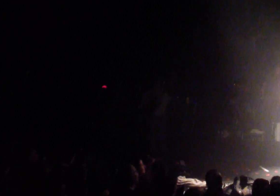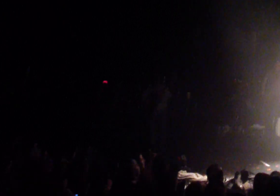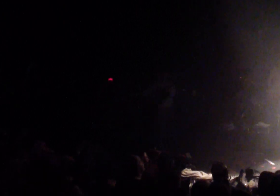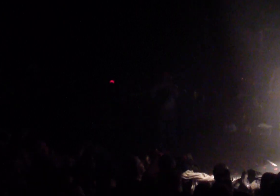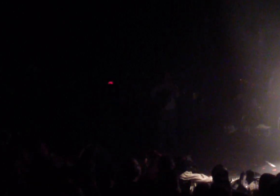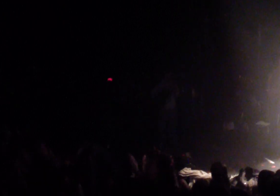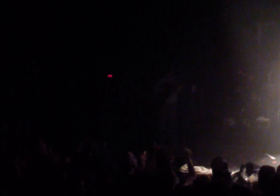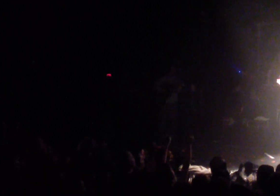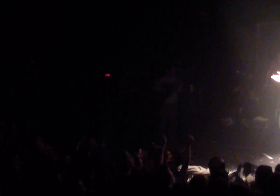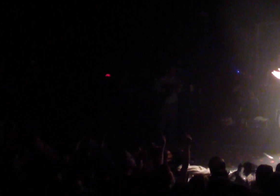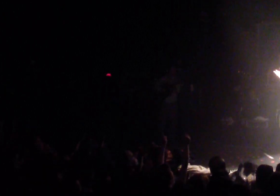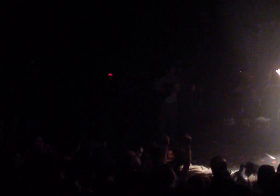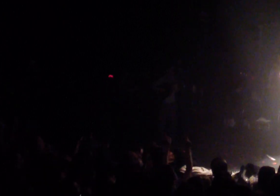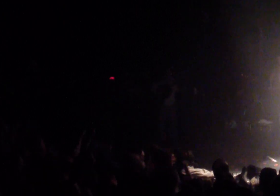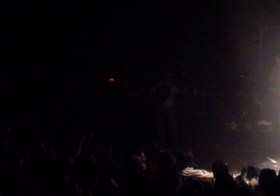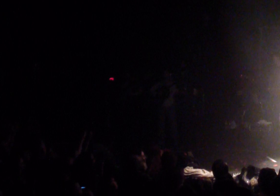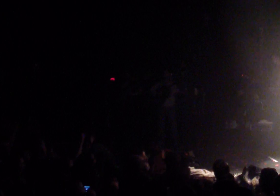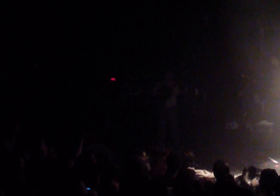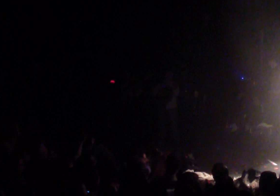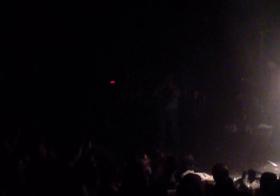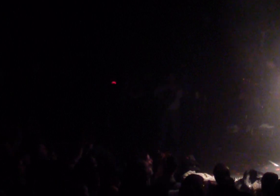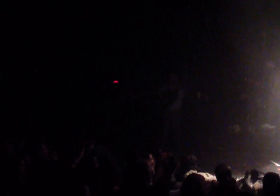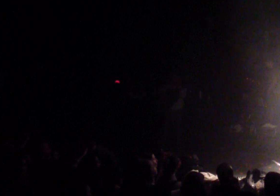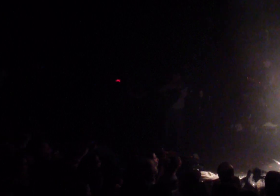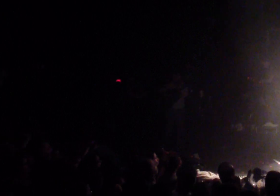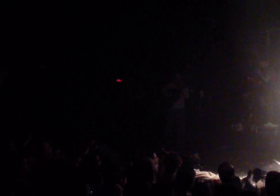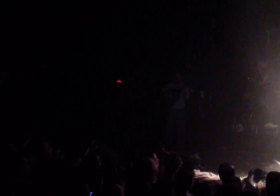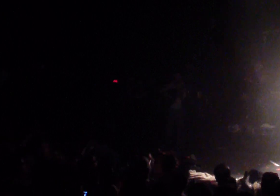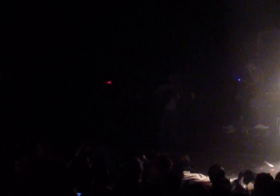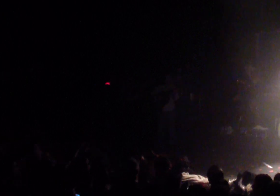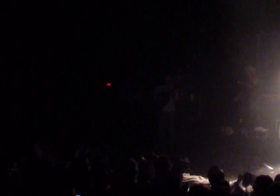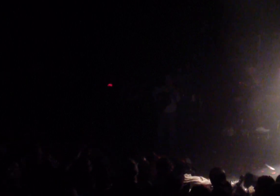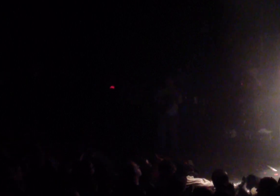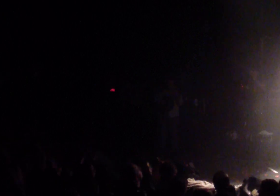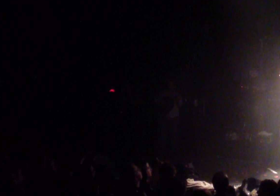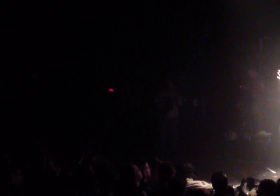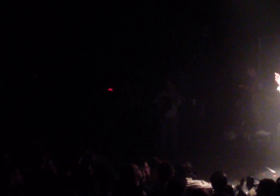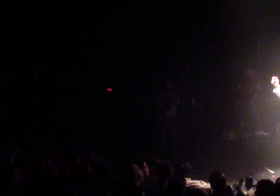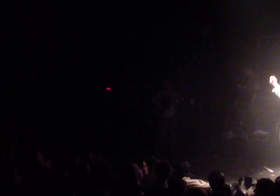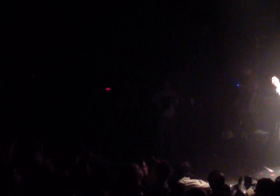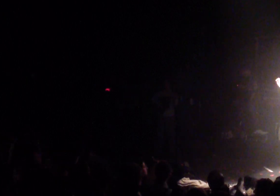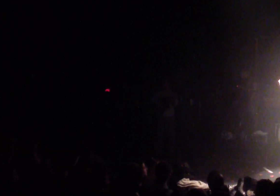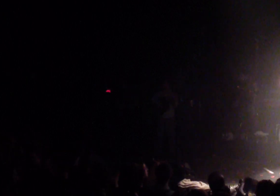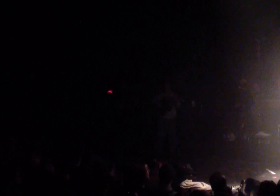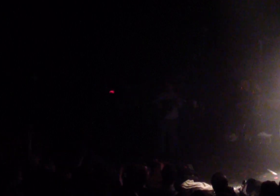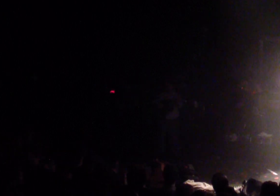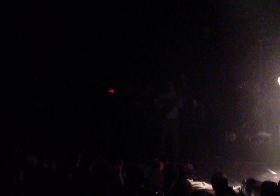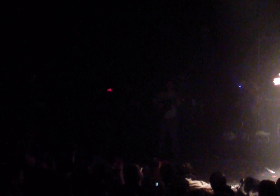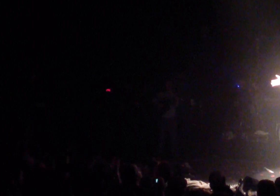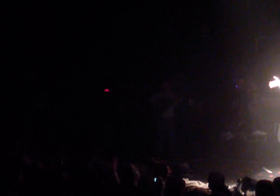est seul, des éliens, des représentants, de l'association, des malentendants de la balle. Vous pouvez déjà,